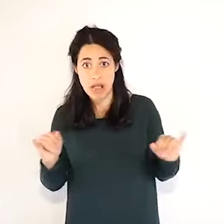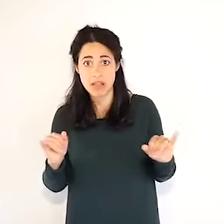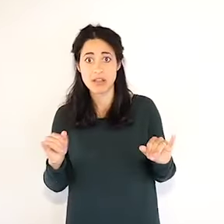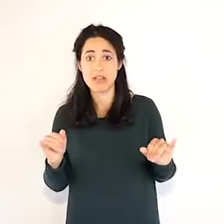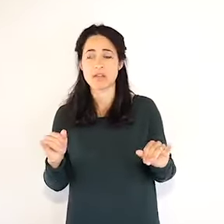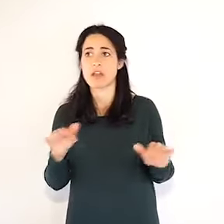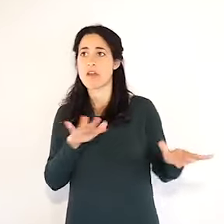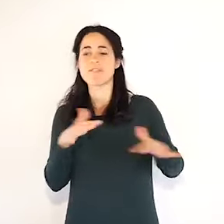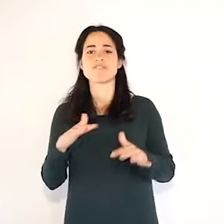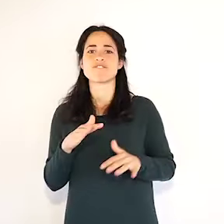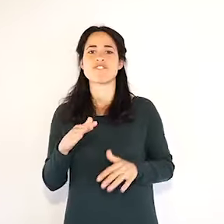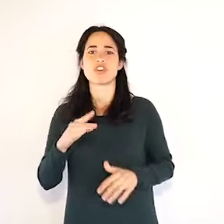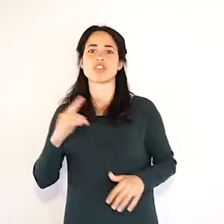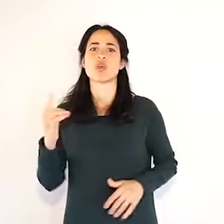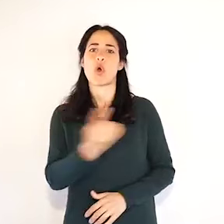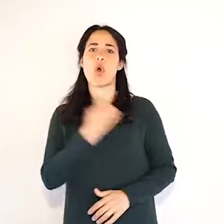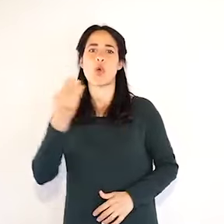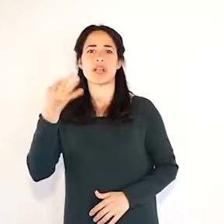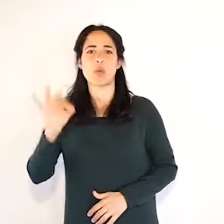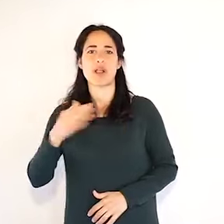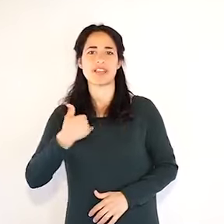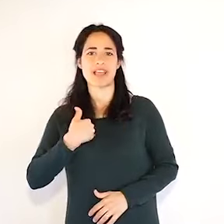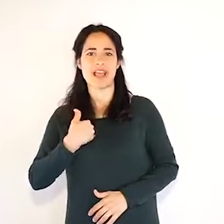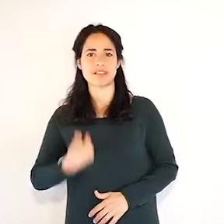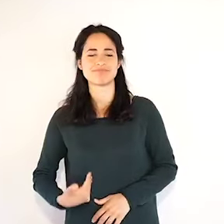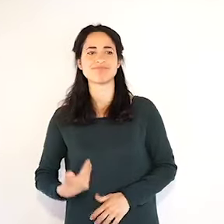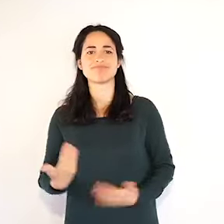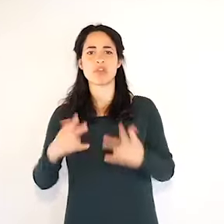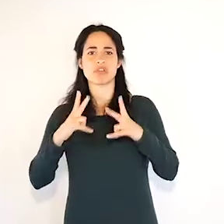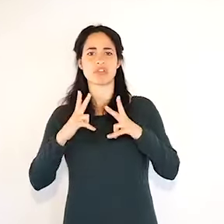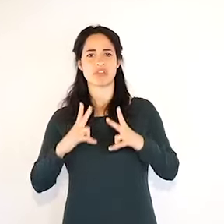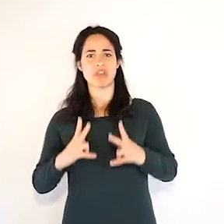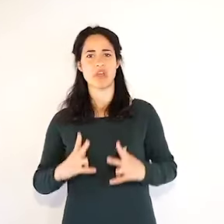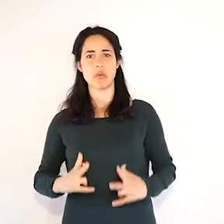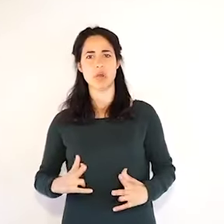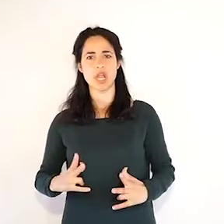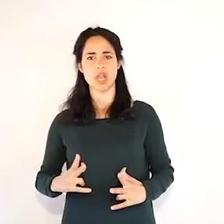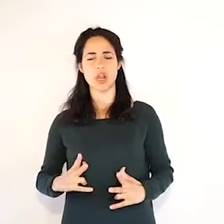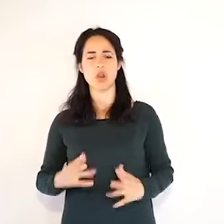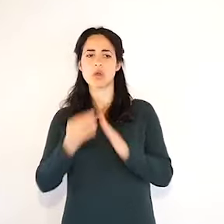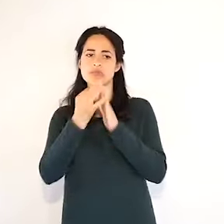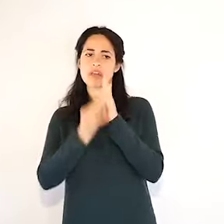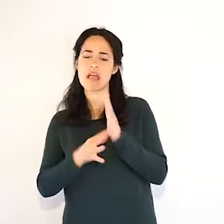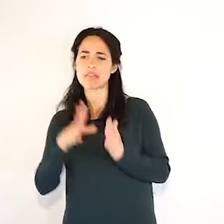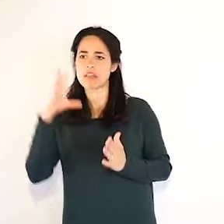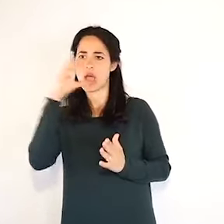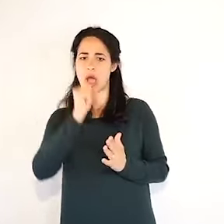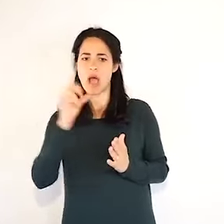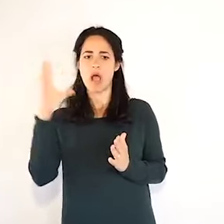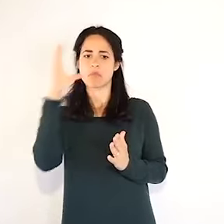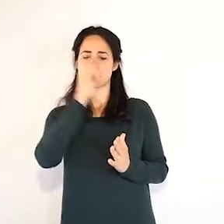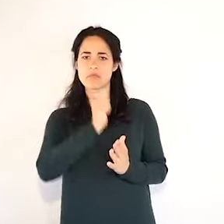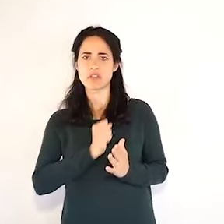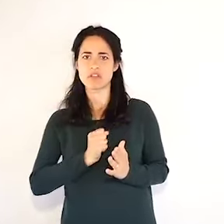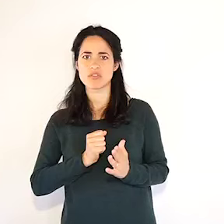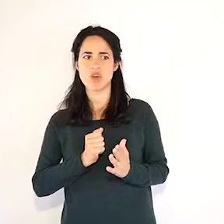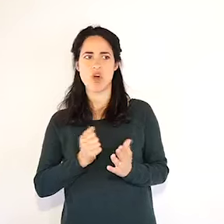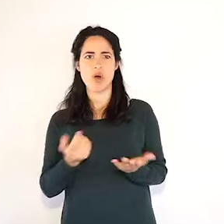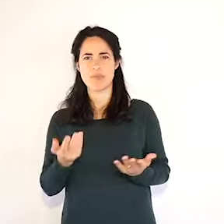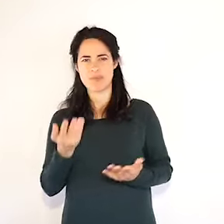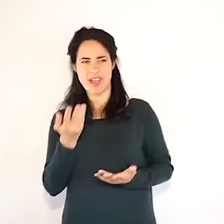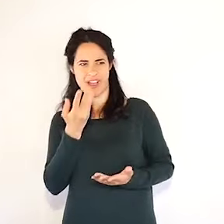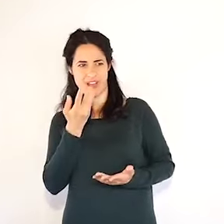forse l'unica qualità è quella che sono abbastanza calmo e comprensivo quando do i dati, se non ho bisogno di creare panico